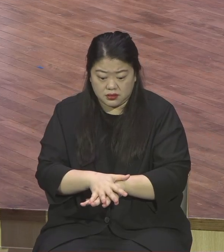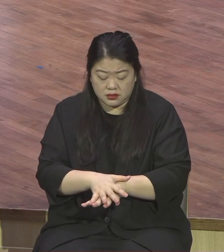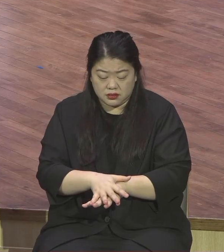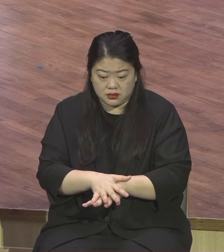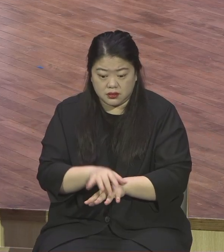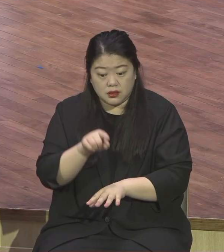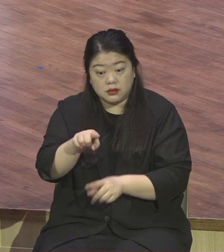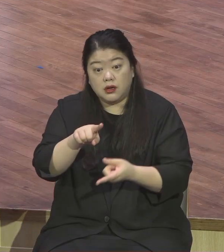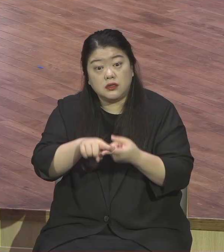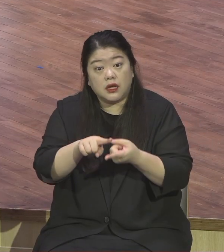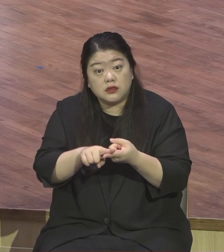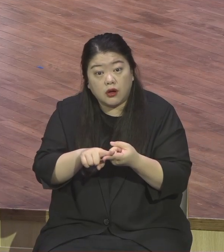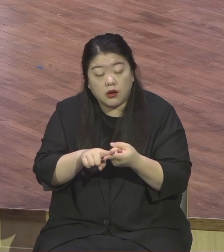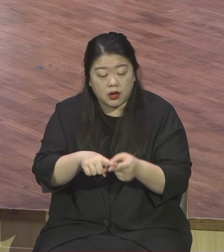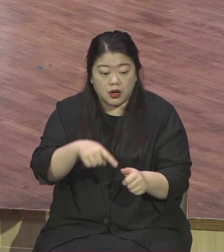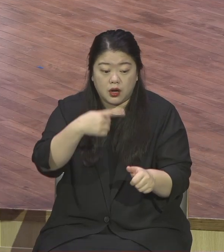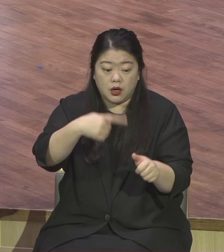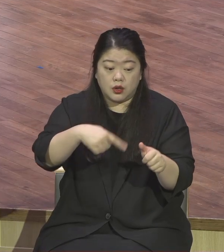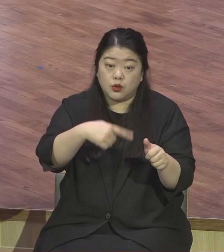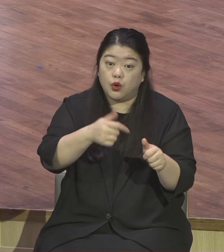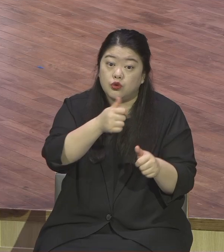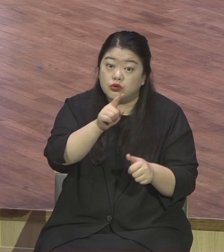그래 말해가 해결되는 게 아닙니다.